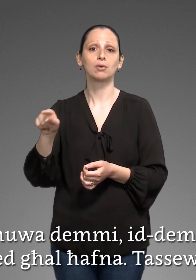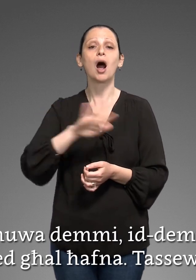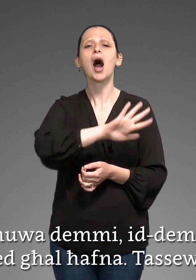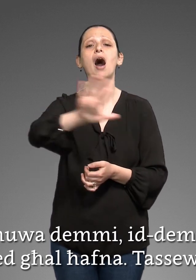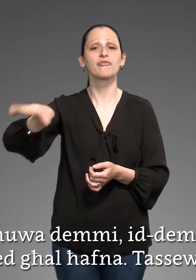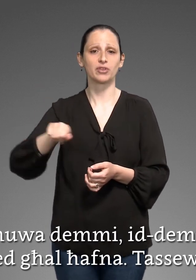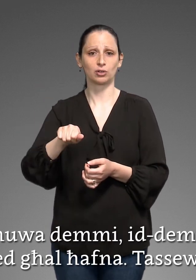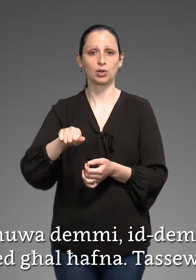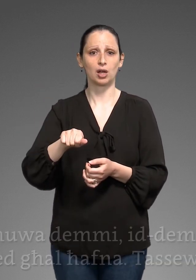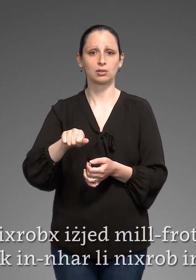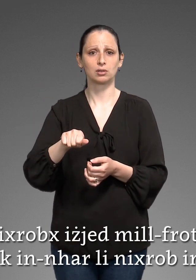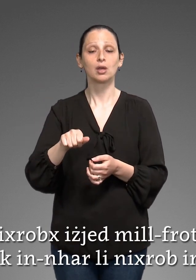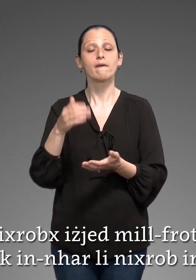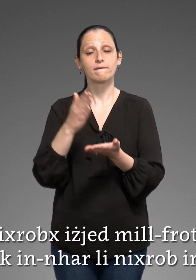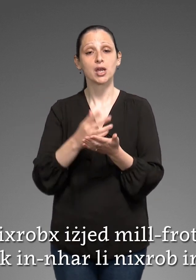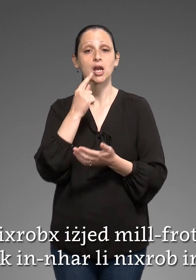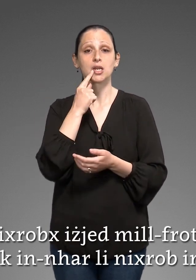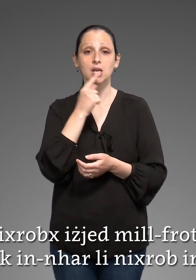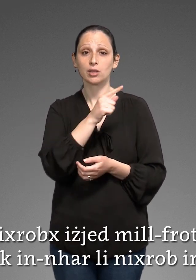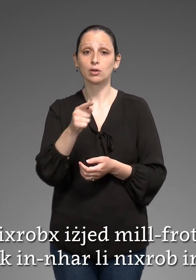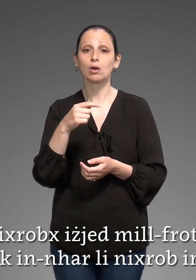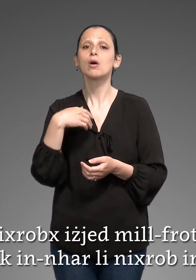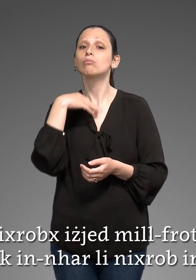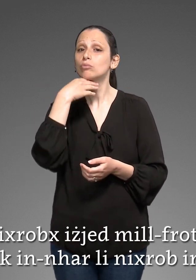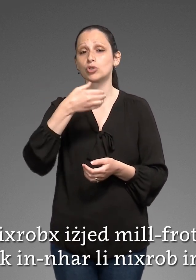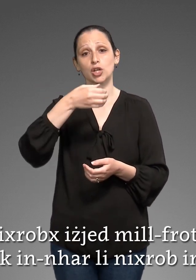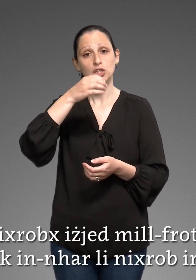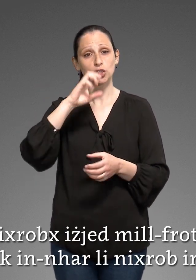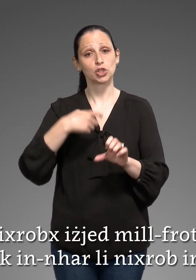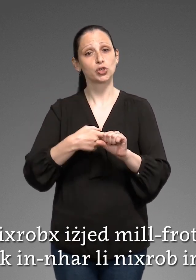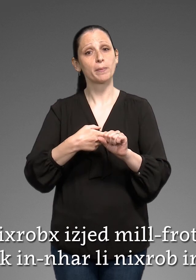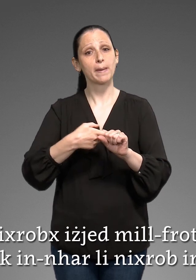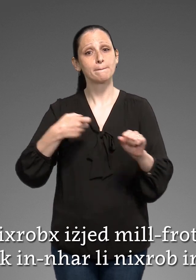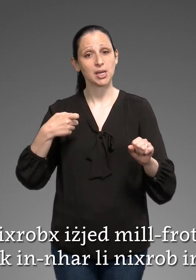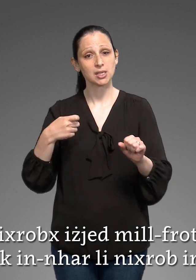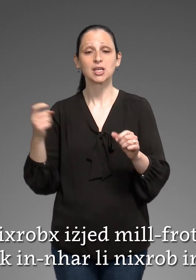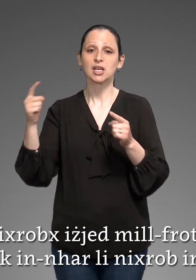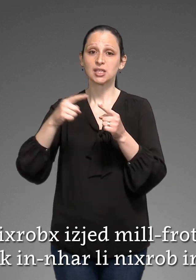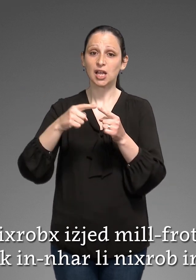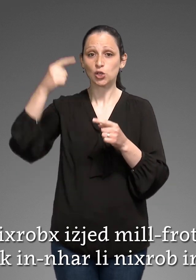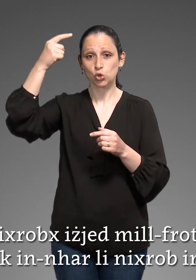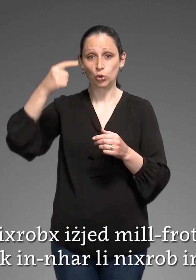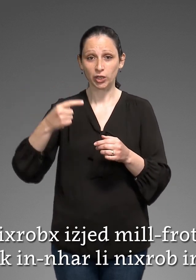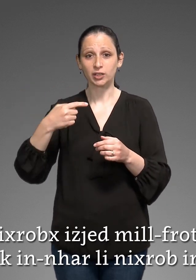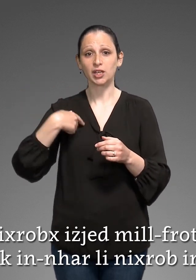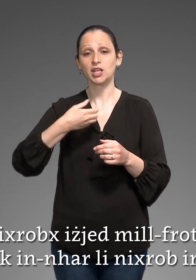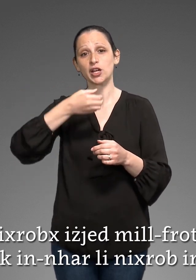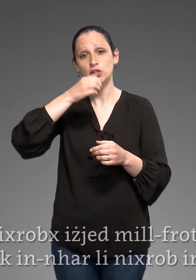Tassawun ejdujkom Li ma n-nishropġ izjiet Mil-frotta d-dilia sadakinar Li n-nishropi mbrit jdiet